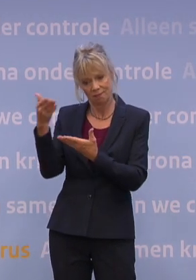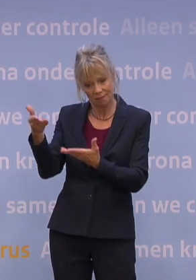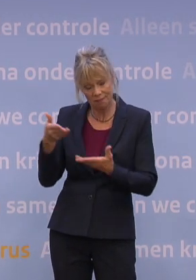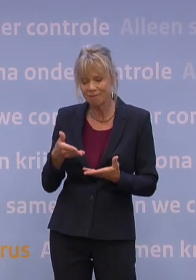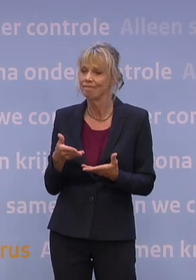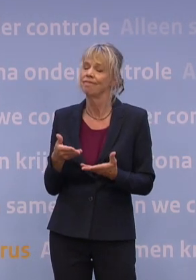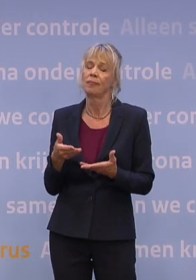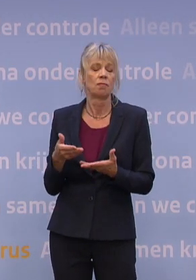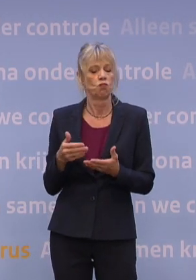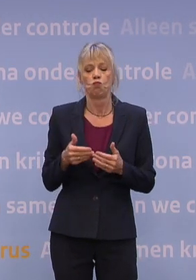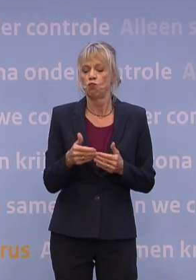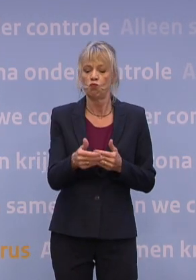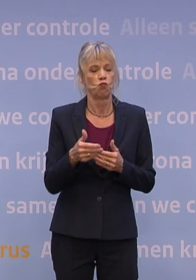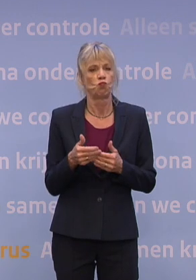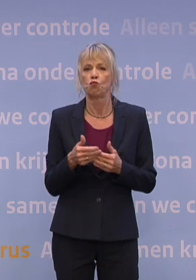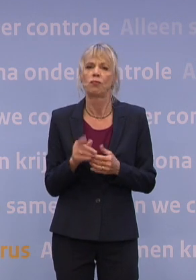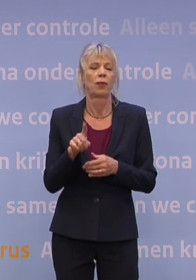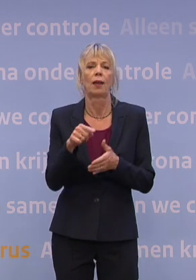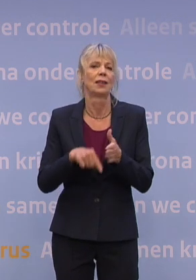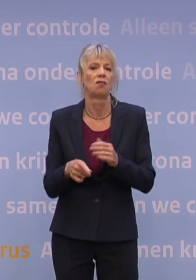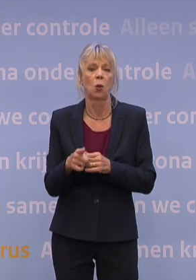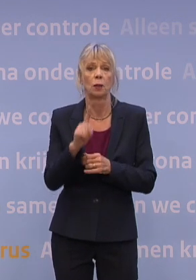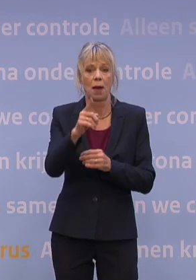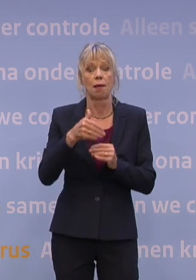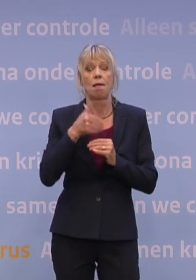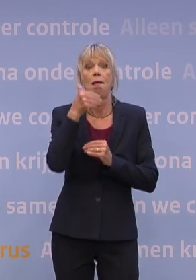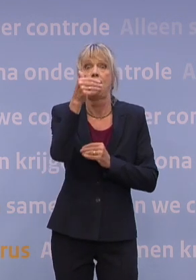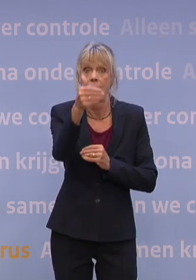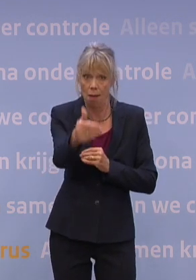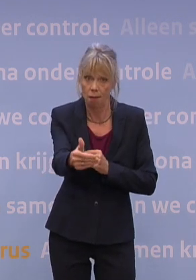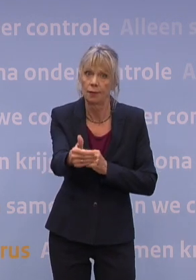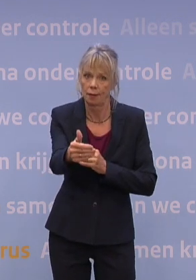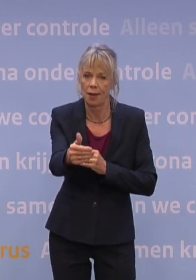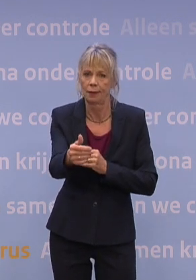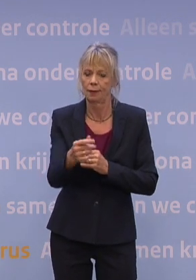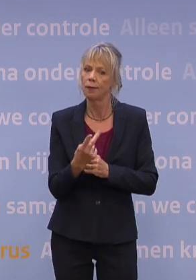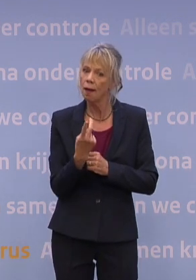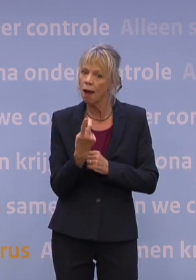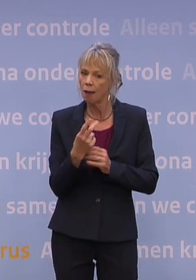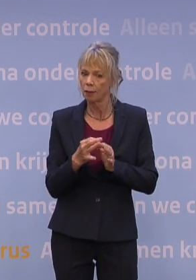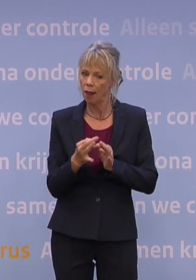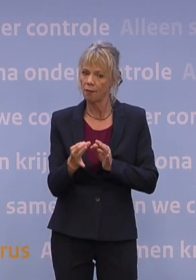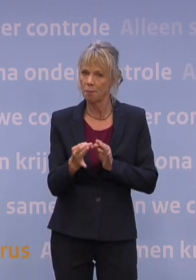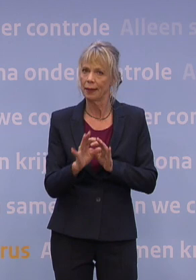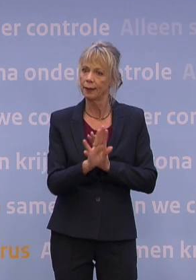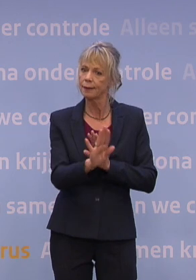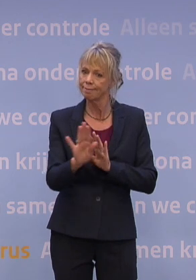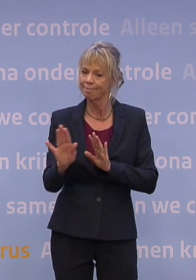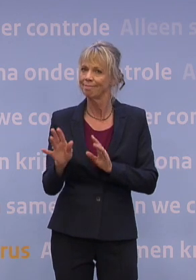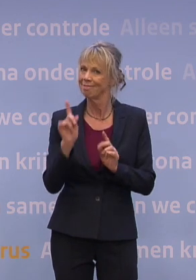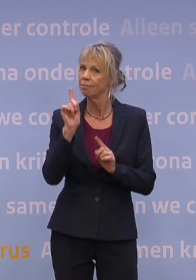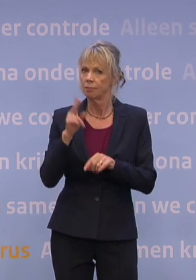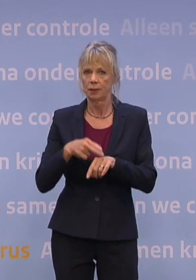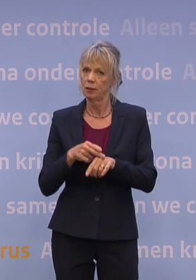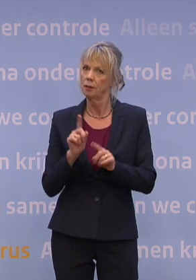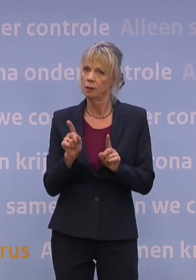Maar de risico's ontstaan op de iets langere termijn. Anderhalf meter is wel van groepen lang, omdat je inderdaad anders, nou, alle redenen we genoemd